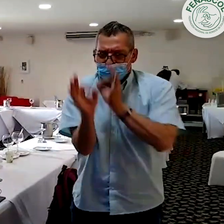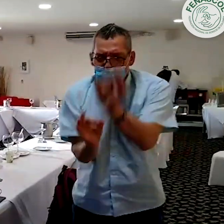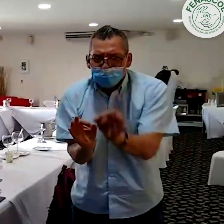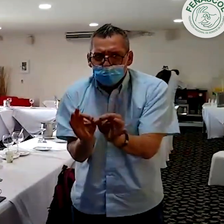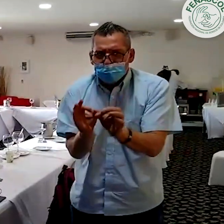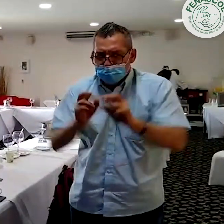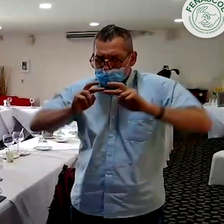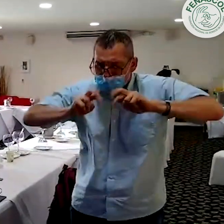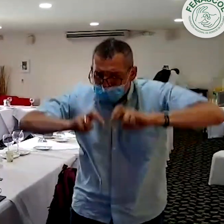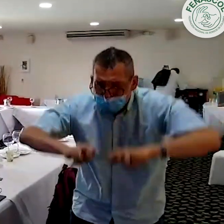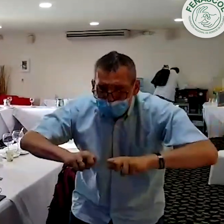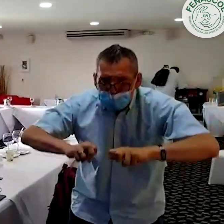indígenas.